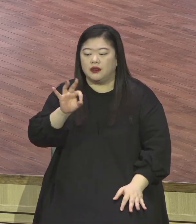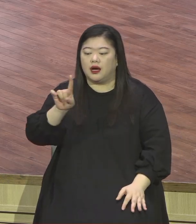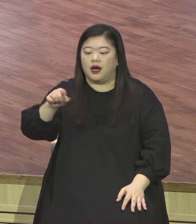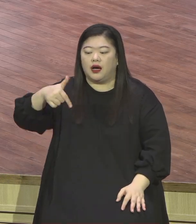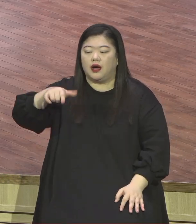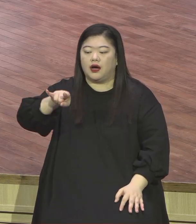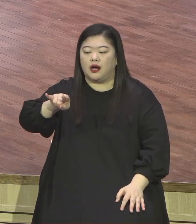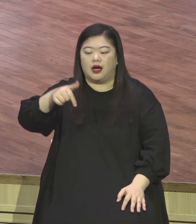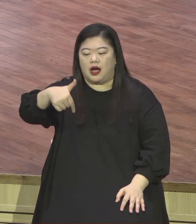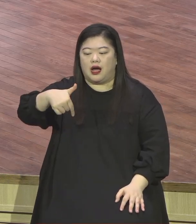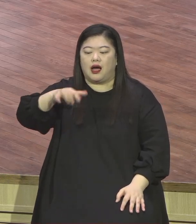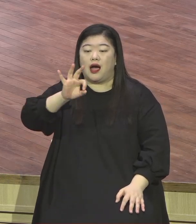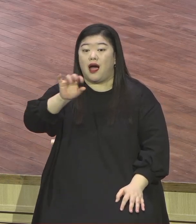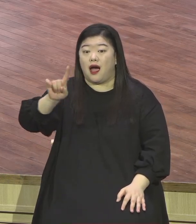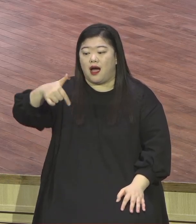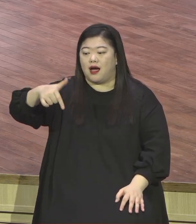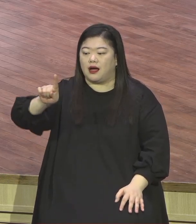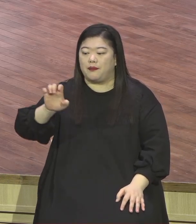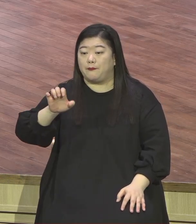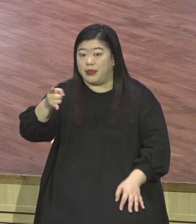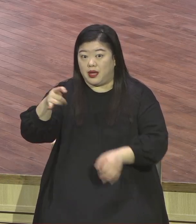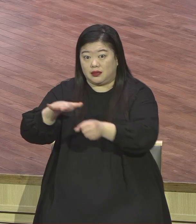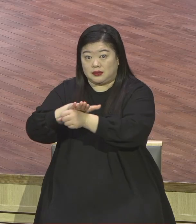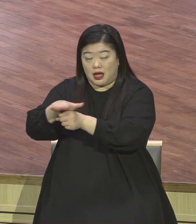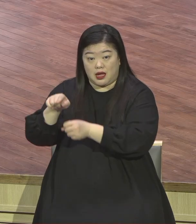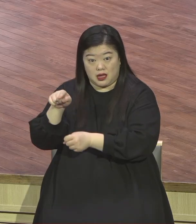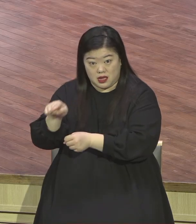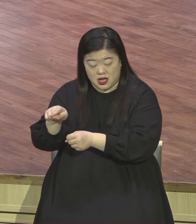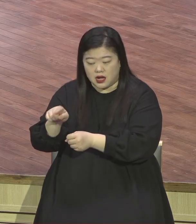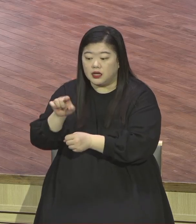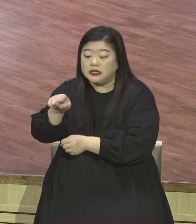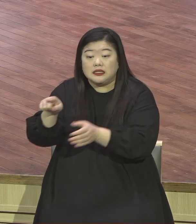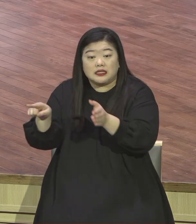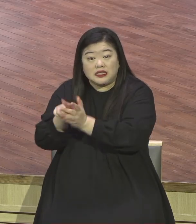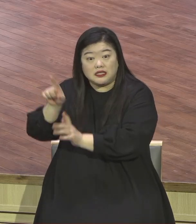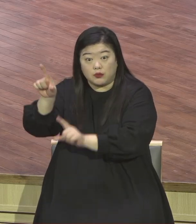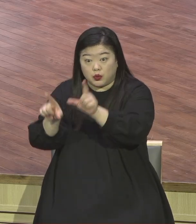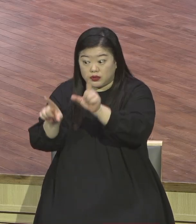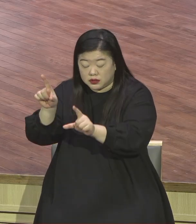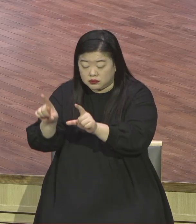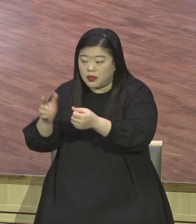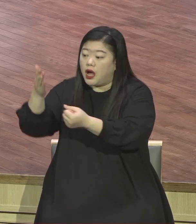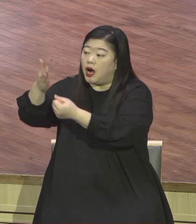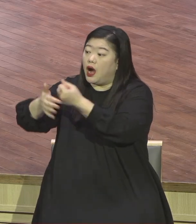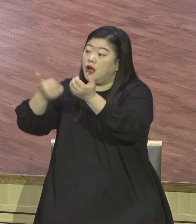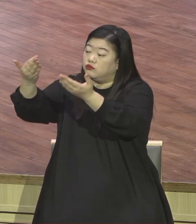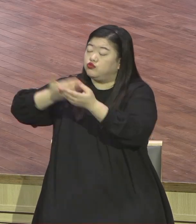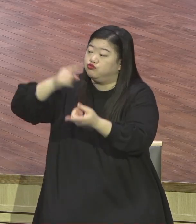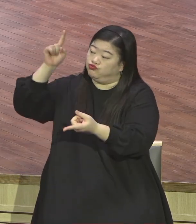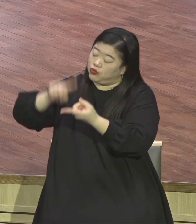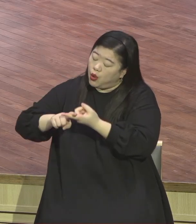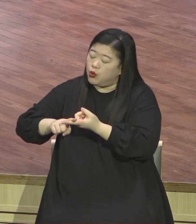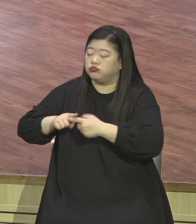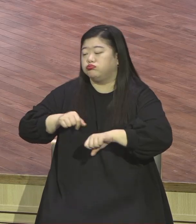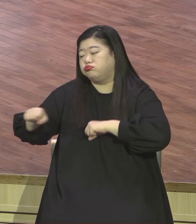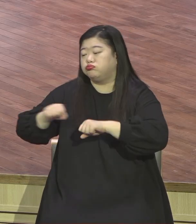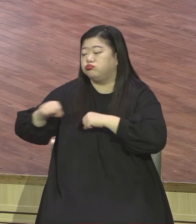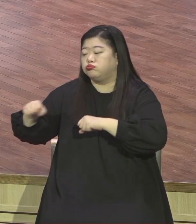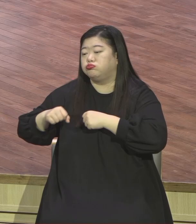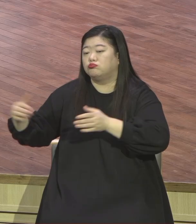인간을 만나러 오셨기 때문에 하나님이 주시는 힘으로 하기 때문에 하나도 힘든 게 아니에요 그래서